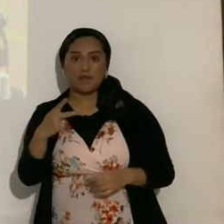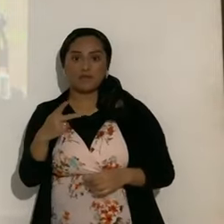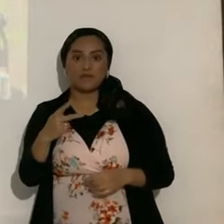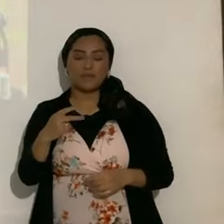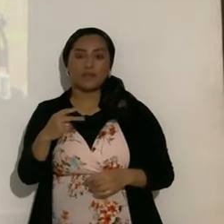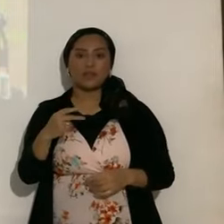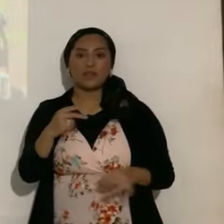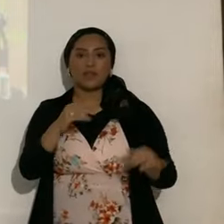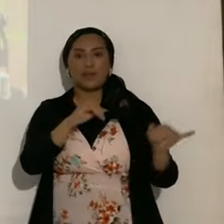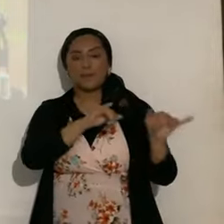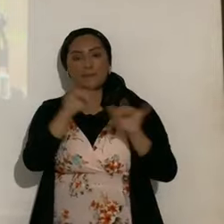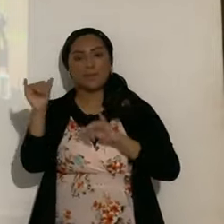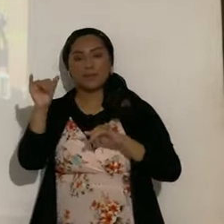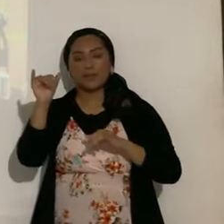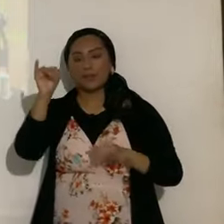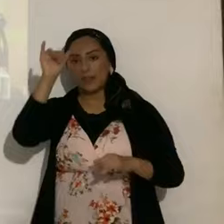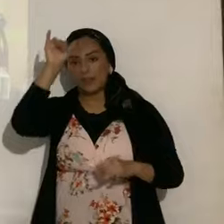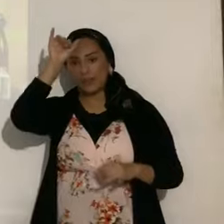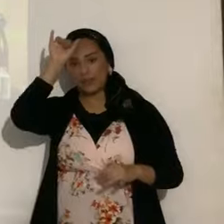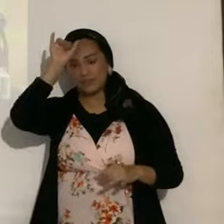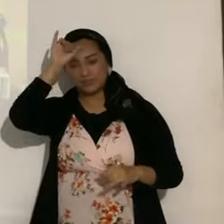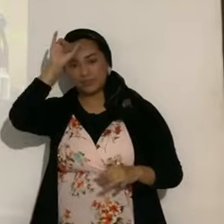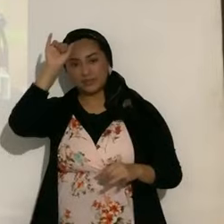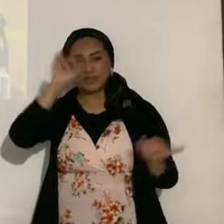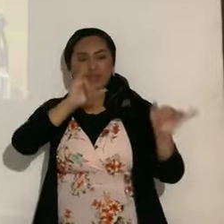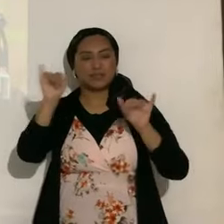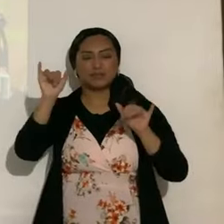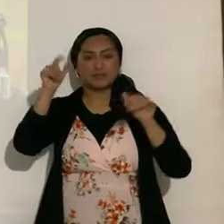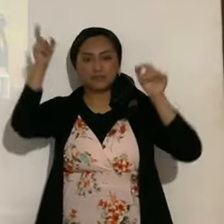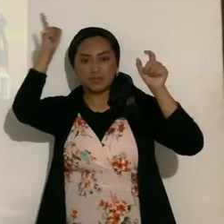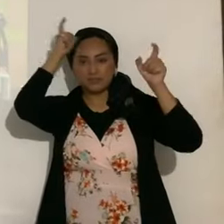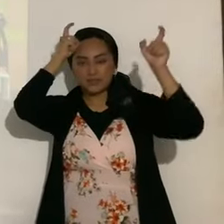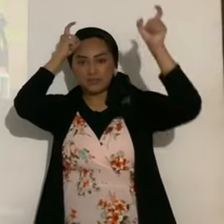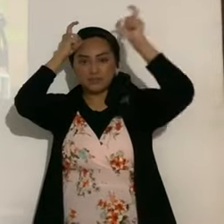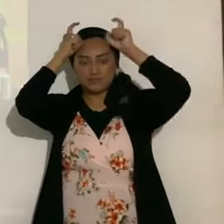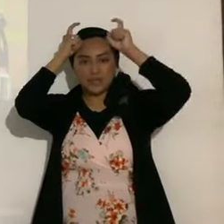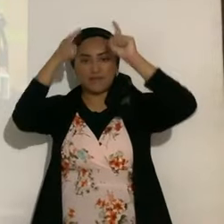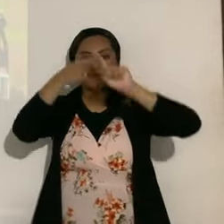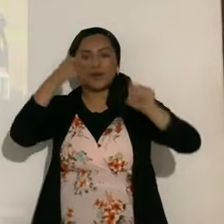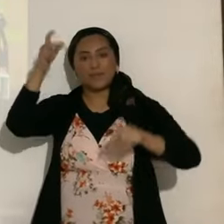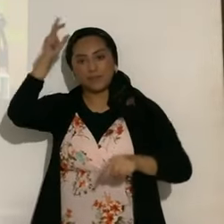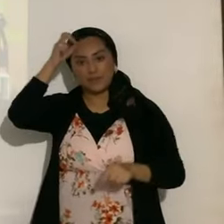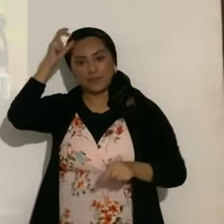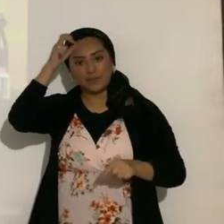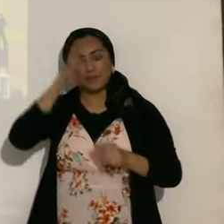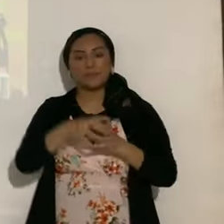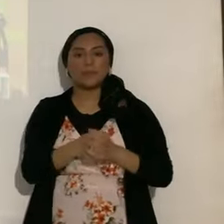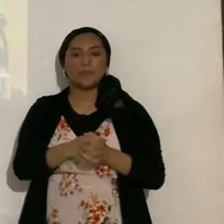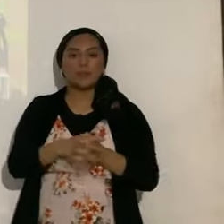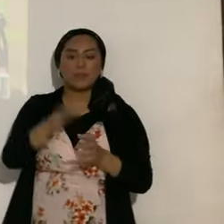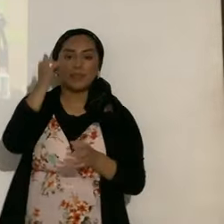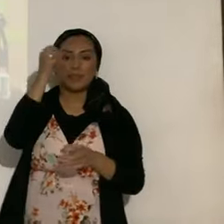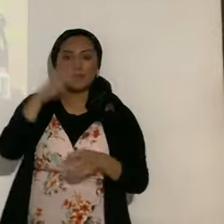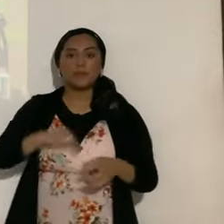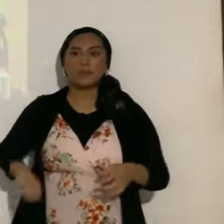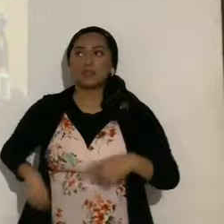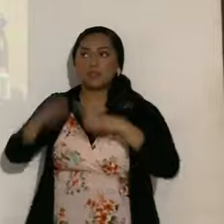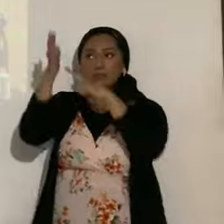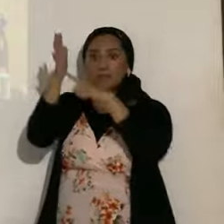cuernos del diablo, y eso la mesía la reprenda, la letra no está mandando, una señal, indudible hermanos, que este 2023, es